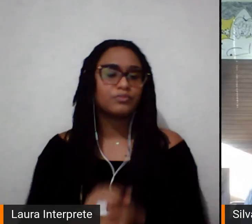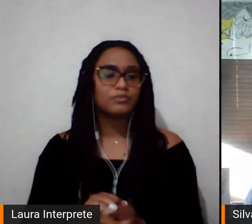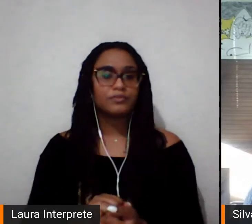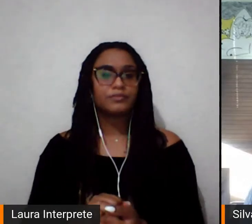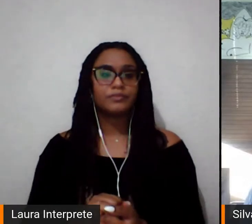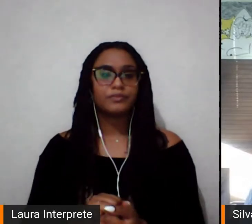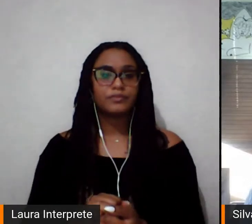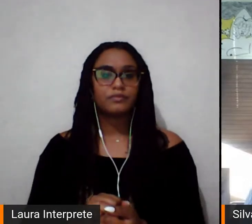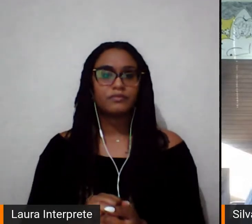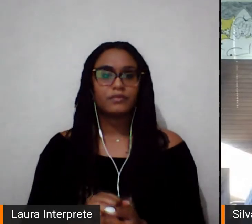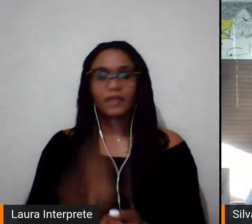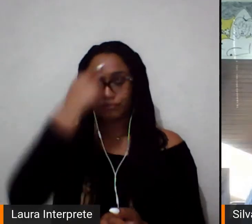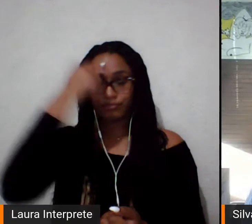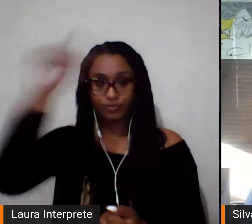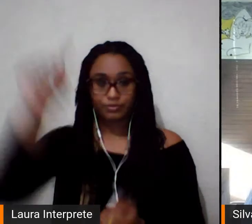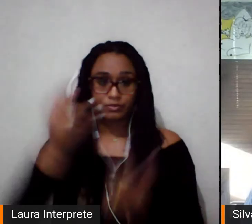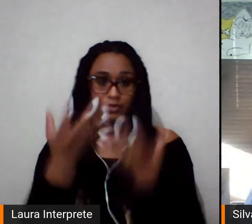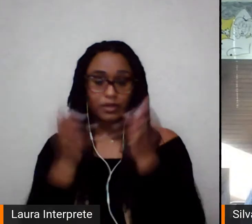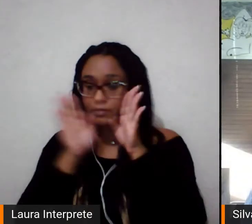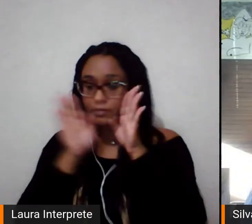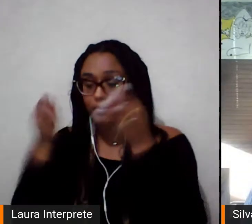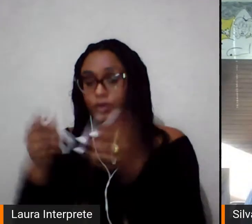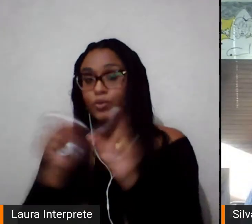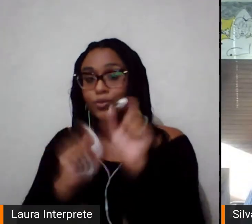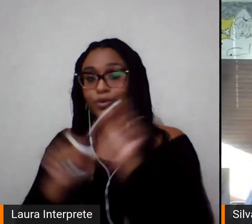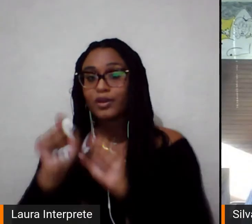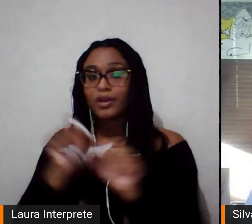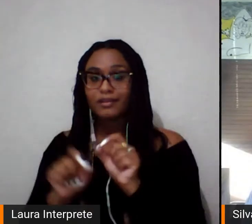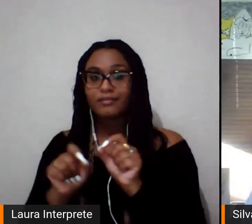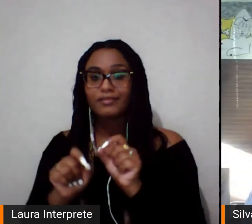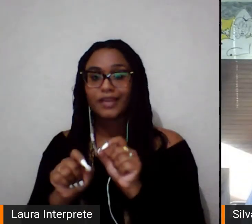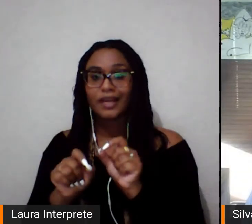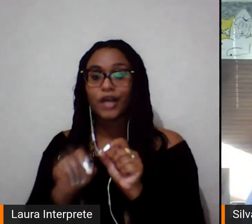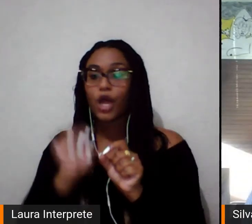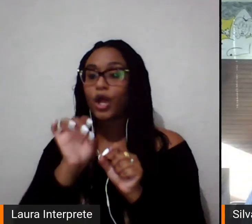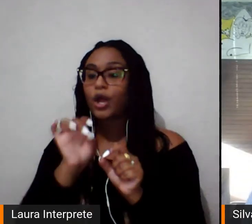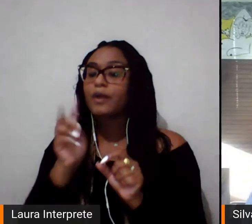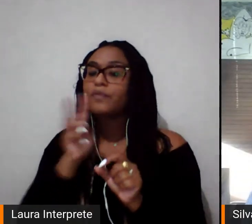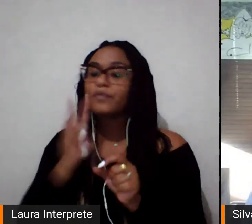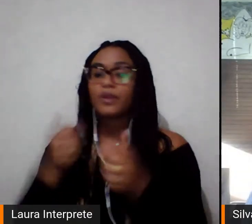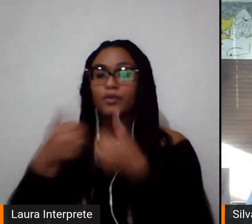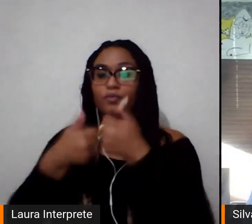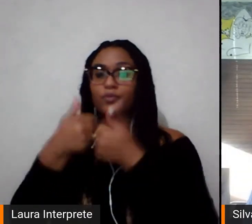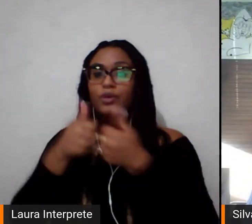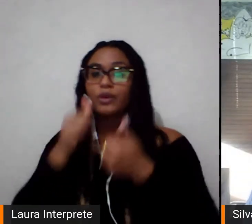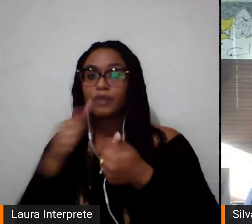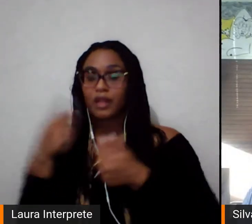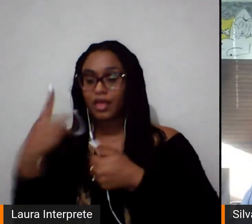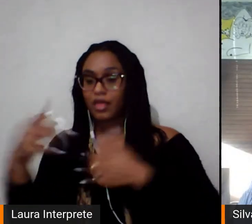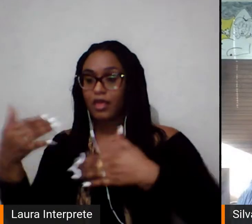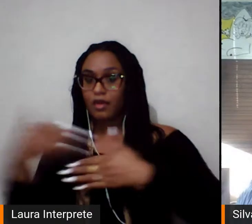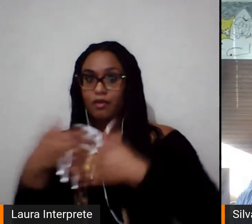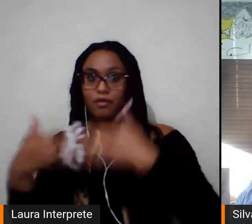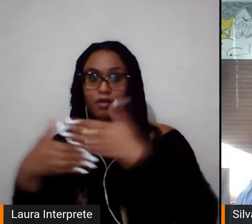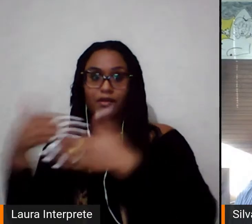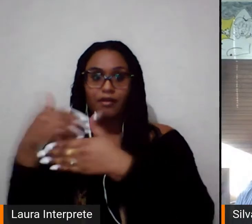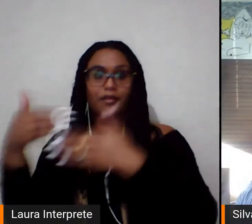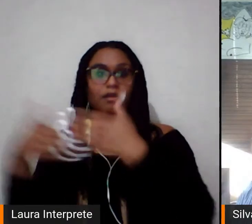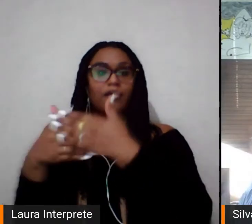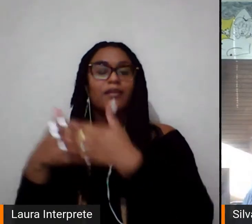pensar o futebol de mulheres a partir daqueles e daquelas que construíram a modalidade.